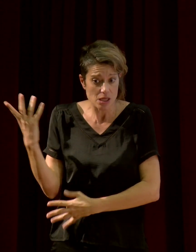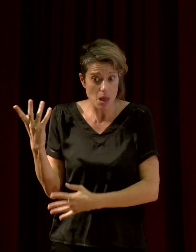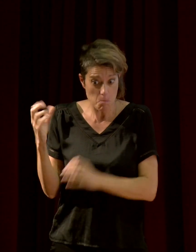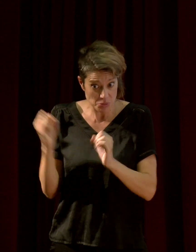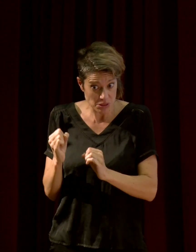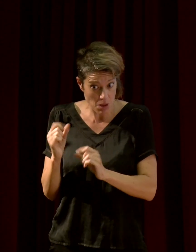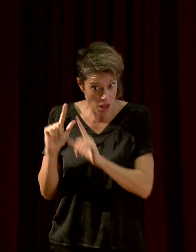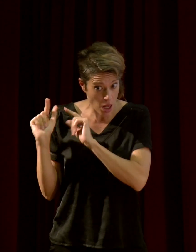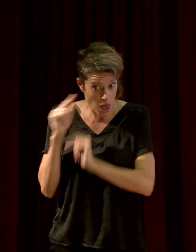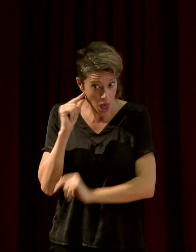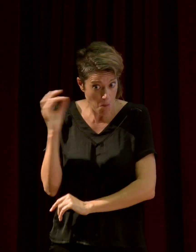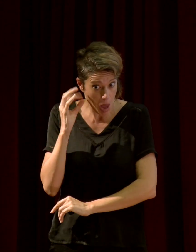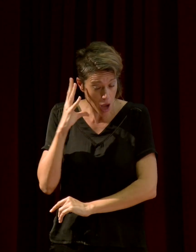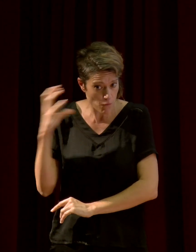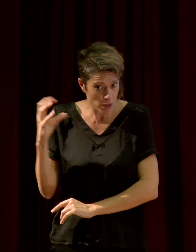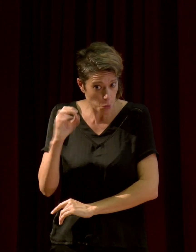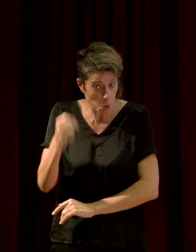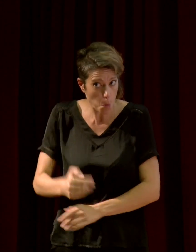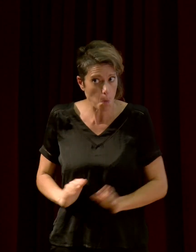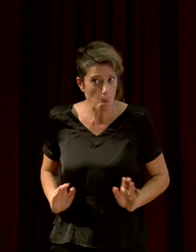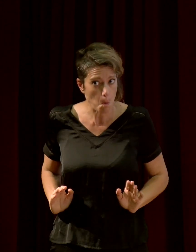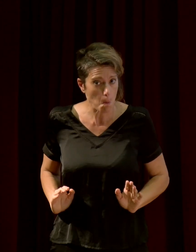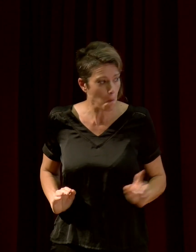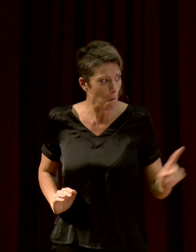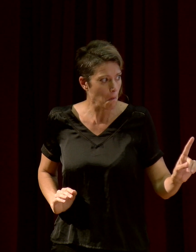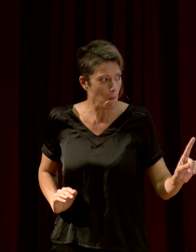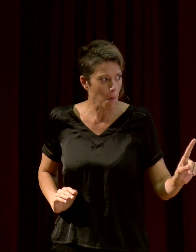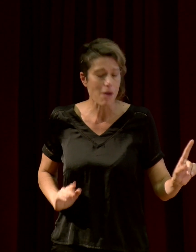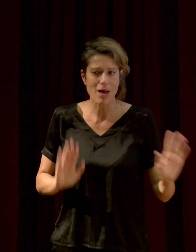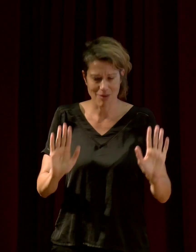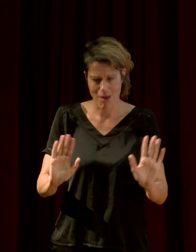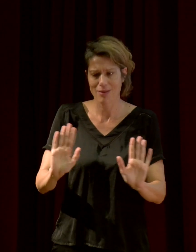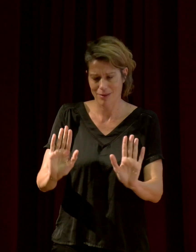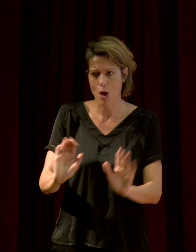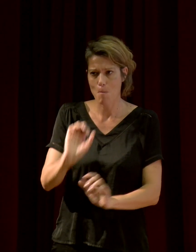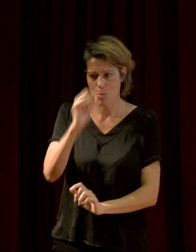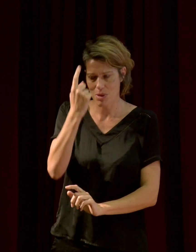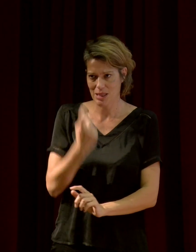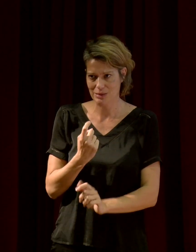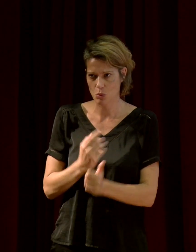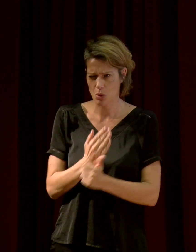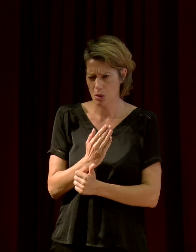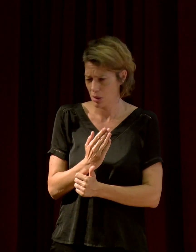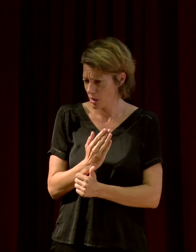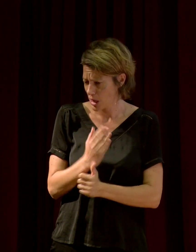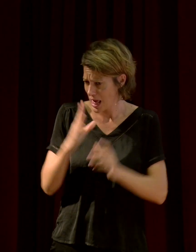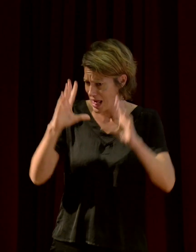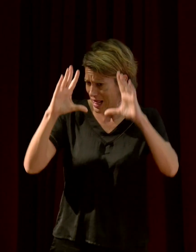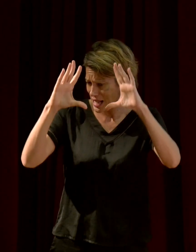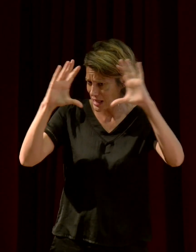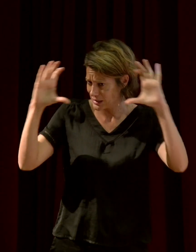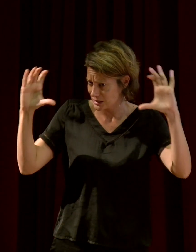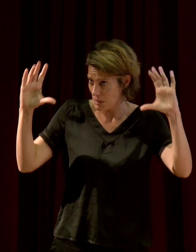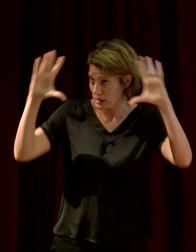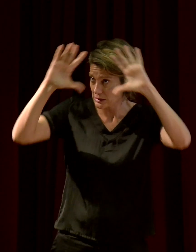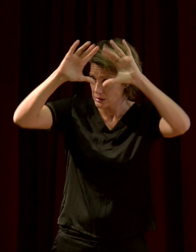Alors, la... Vous m'entendez, oui. La première question, pourquoi on écoute l'espace ? Je ne pas sûr qu'on écoute